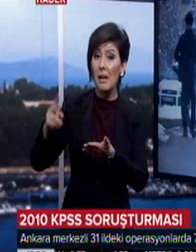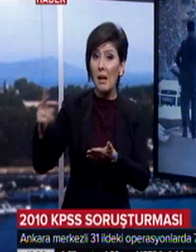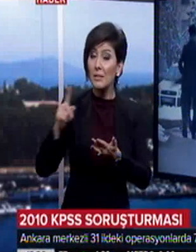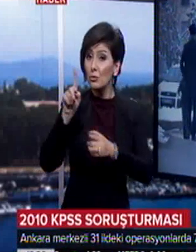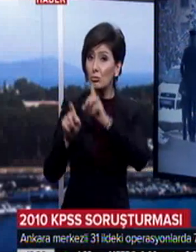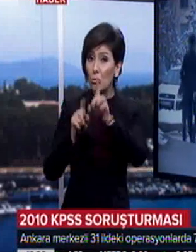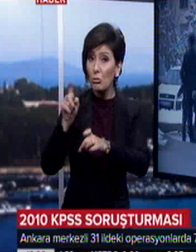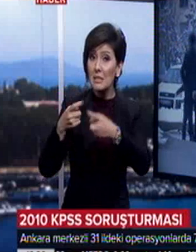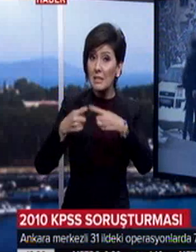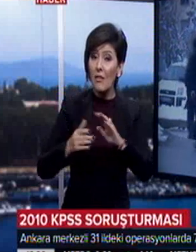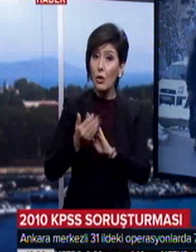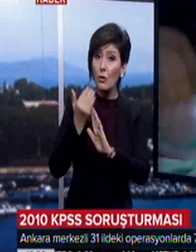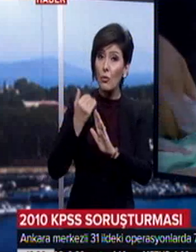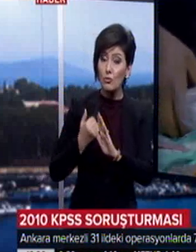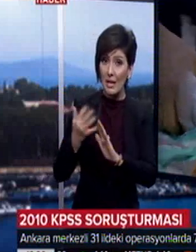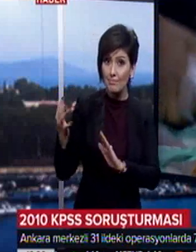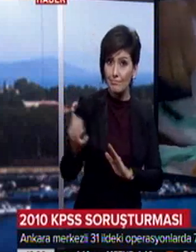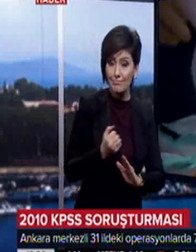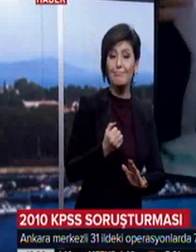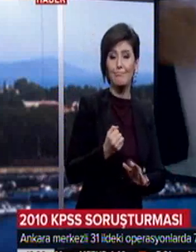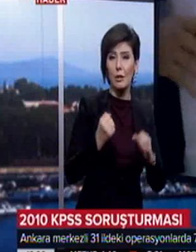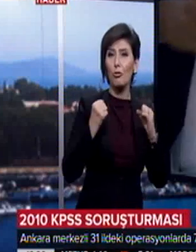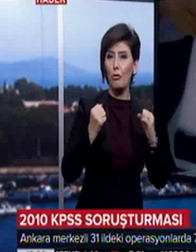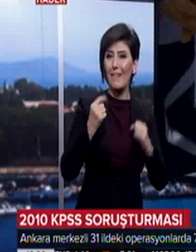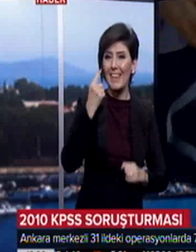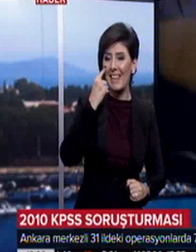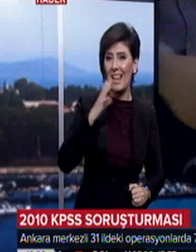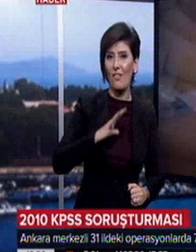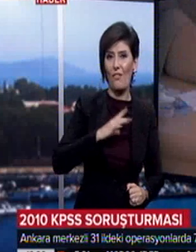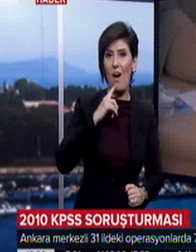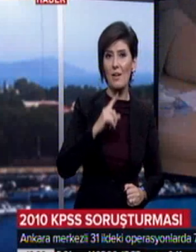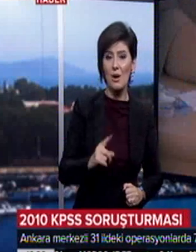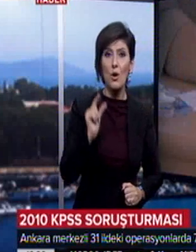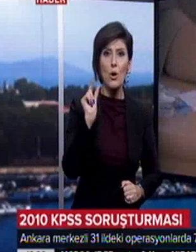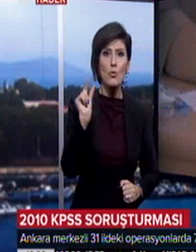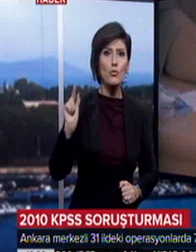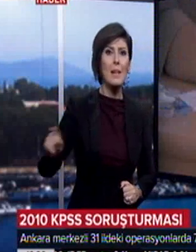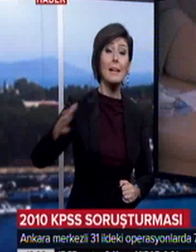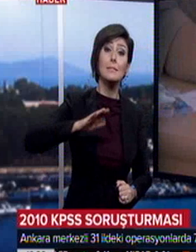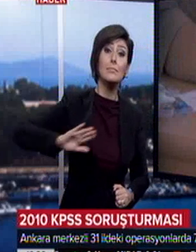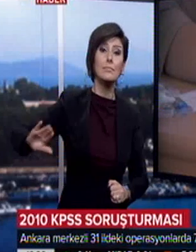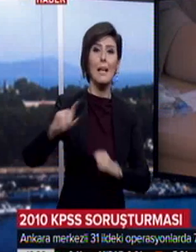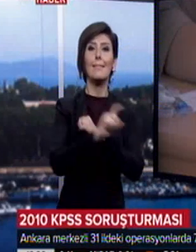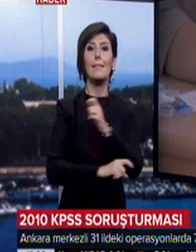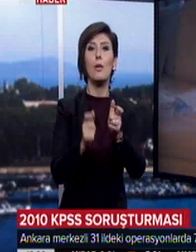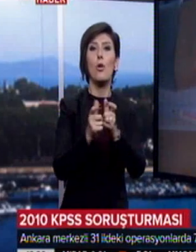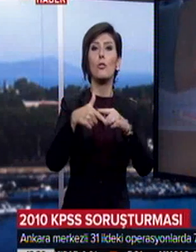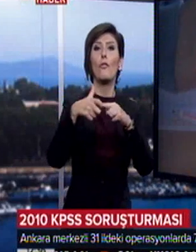soruları sınavdan önce elde ettiklerine dair kuvvetli delil bulunduğu belirtildi. Şüphelilerin ayrıca terör örgütü